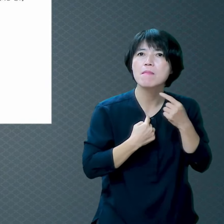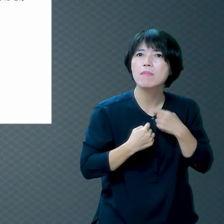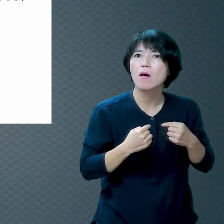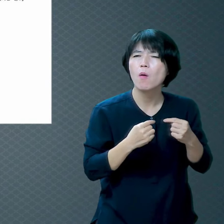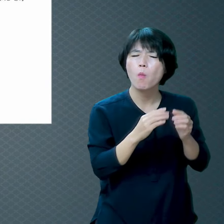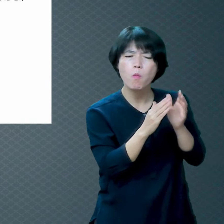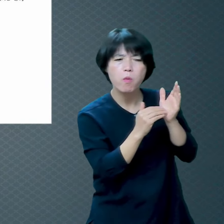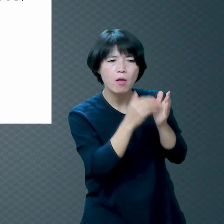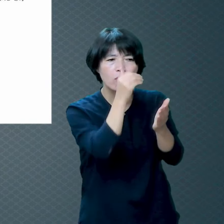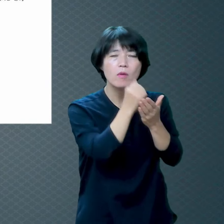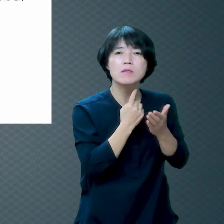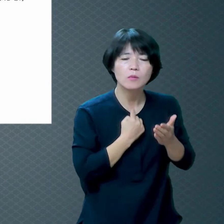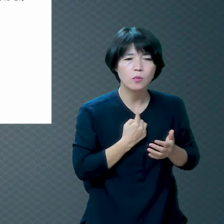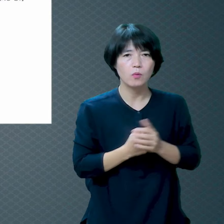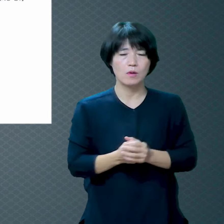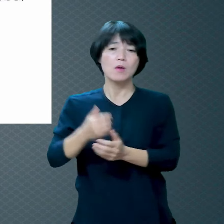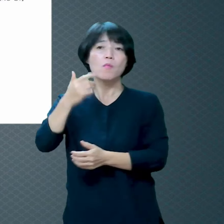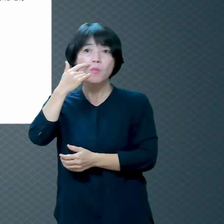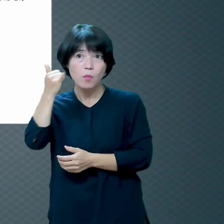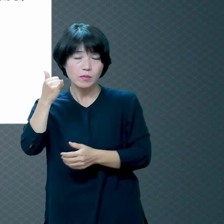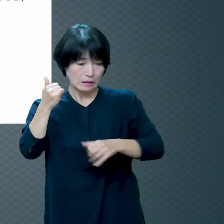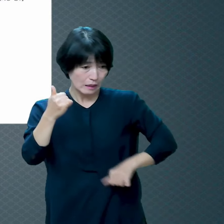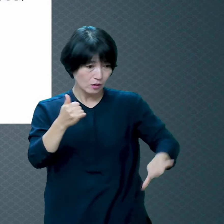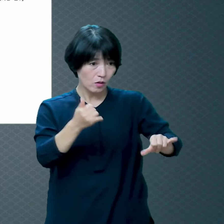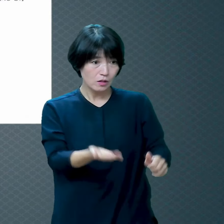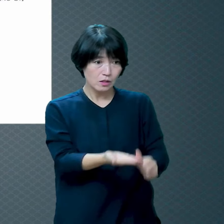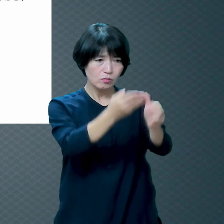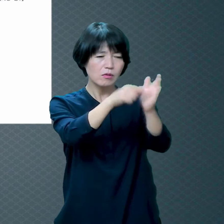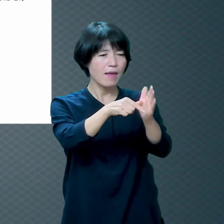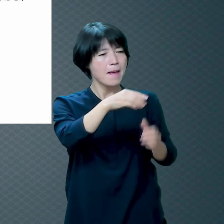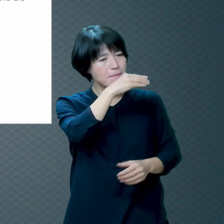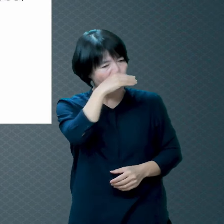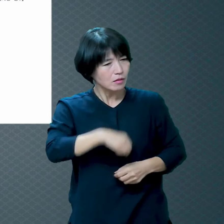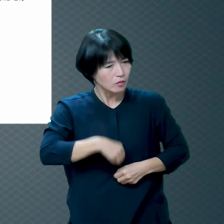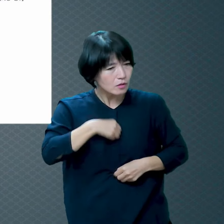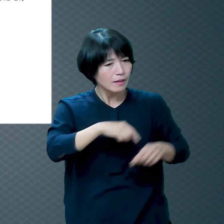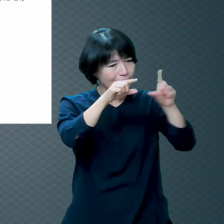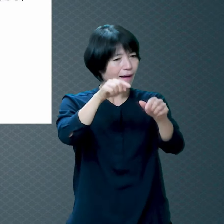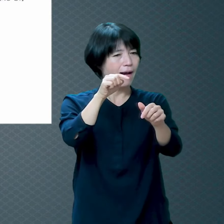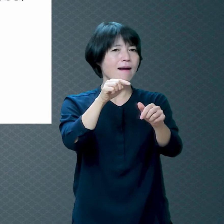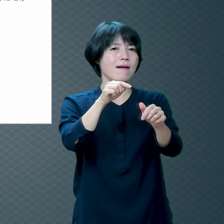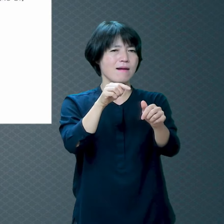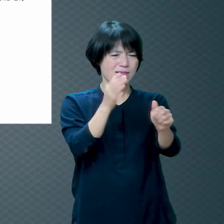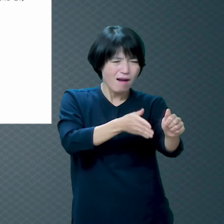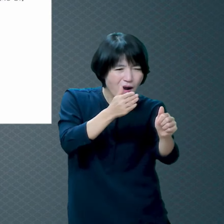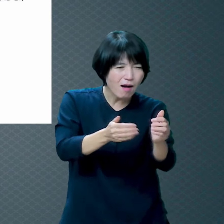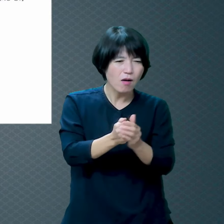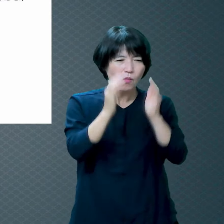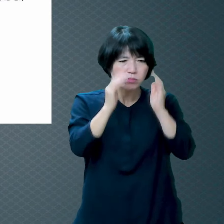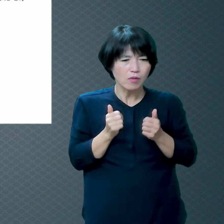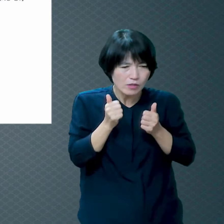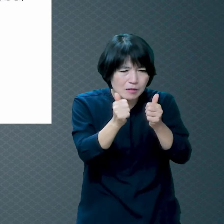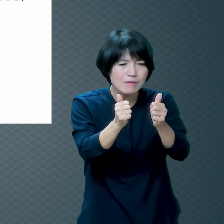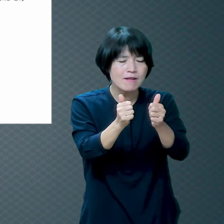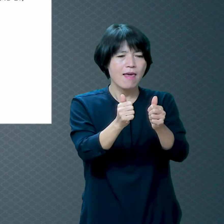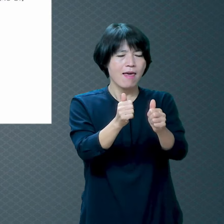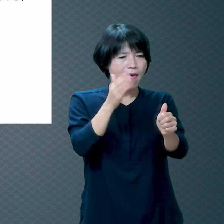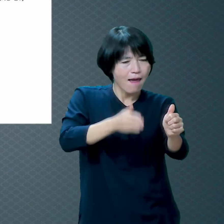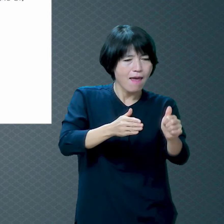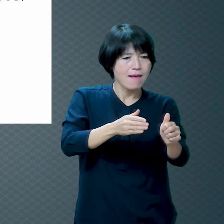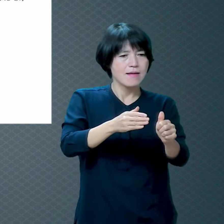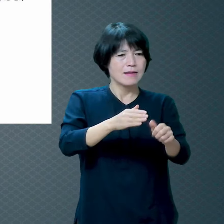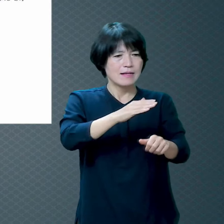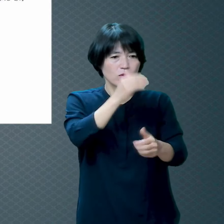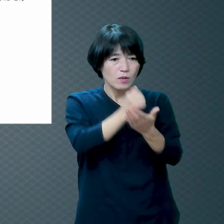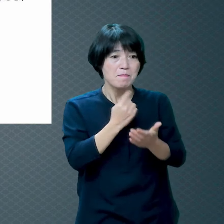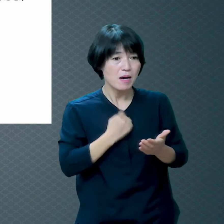말아라 우리 부모님들 자녀들한테 좋은 얘기 많이 해주잖아요 공부 열심히 해라 바르게 살아야지